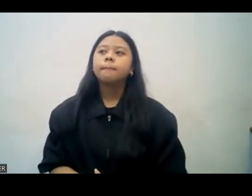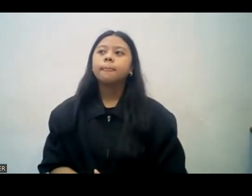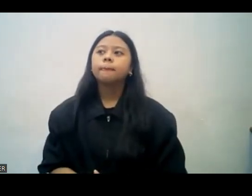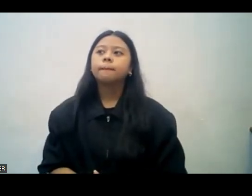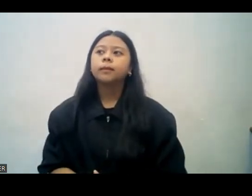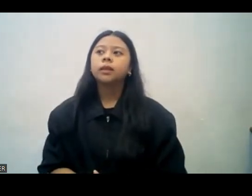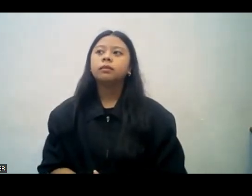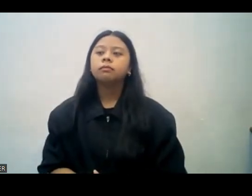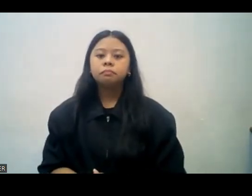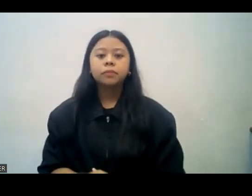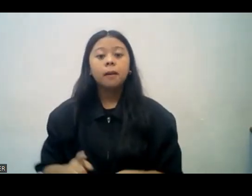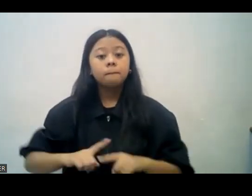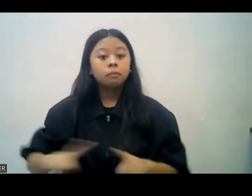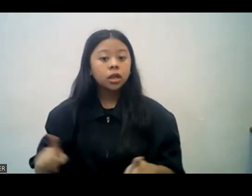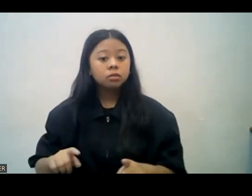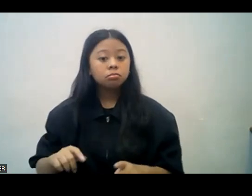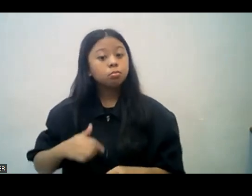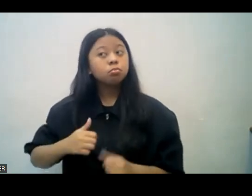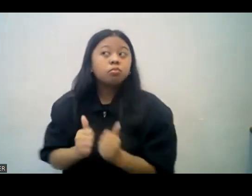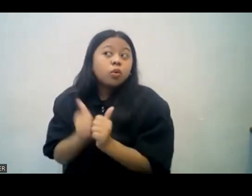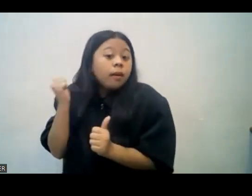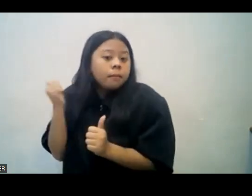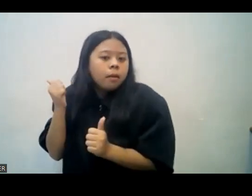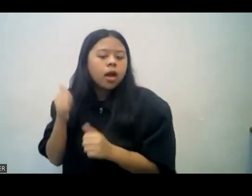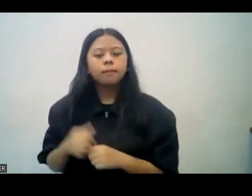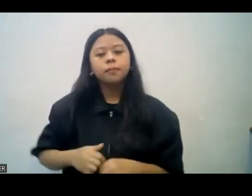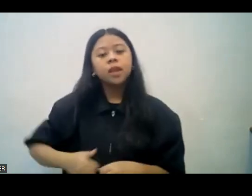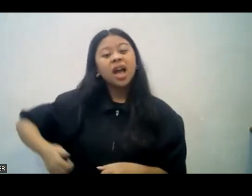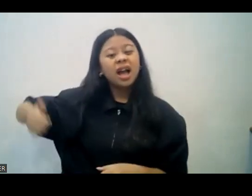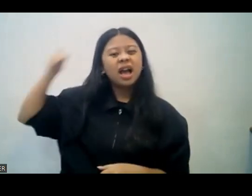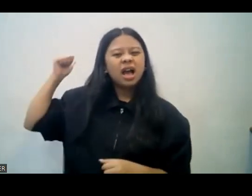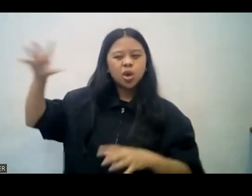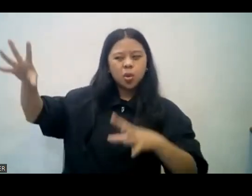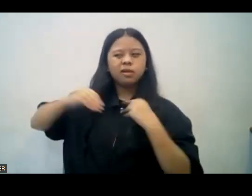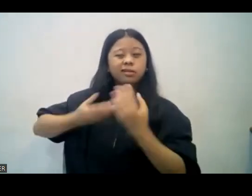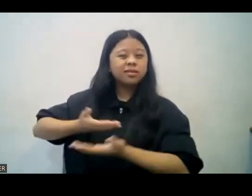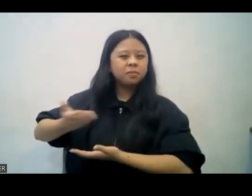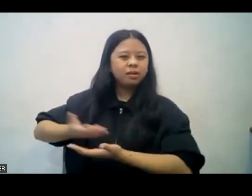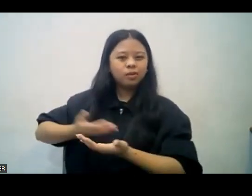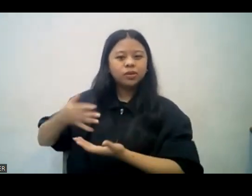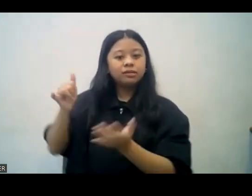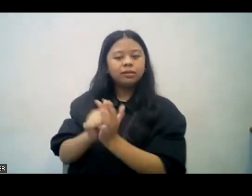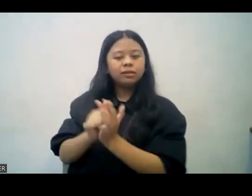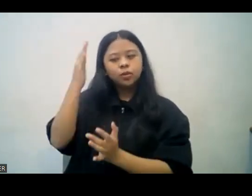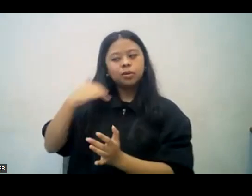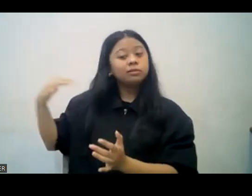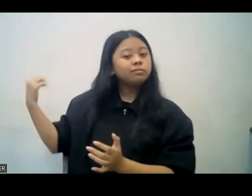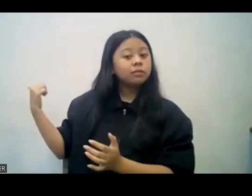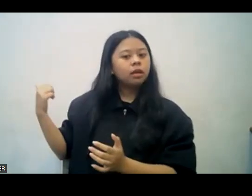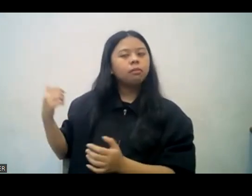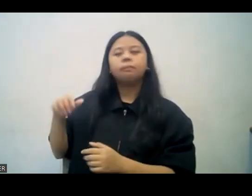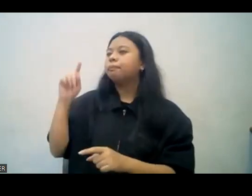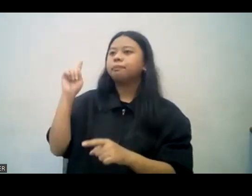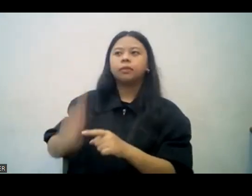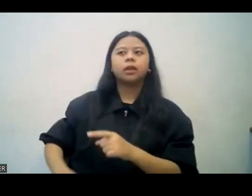always stay there. At yung iba namang tao na hindi tumatanggap ng payo, sila po hanggang doon na lang sila. Look at